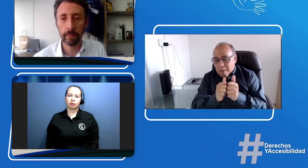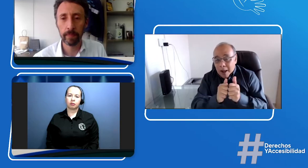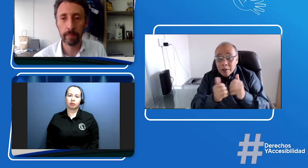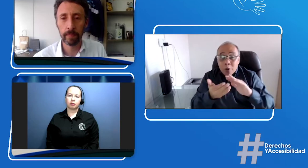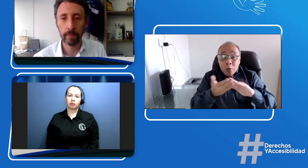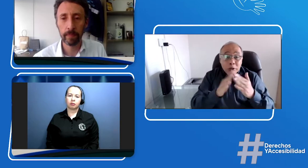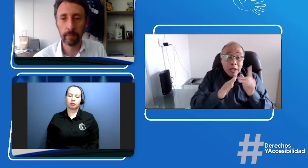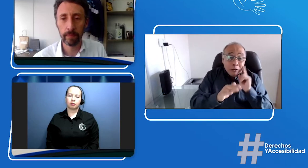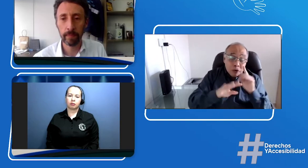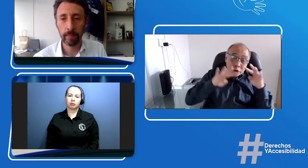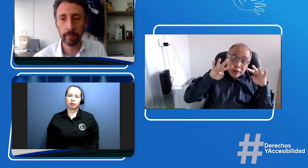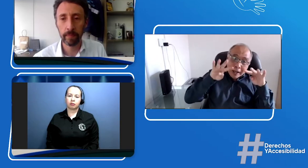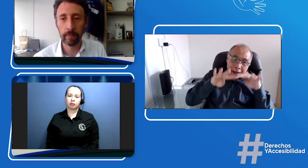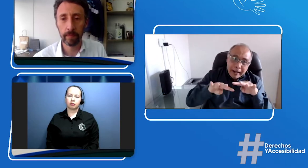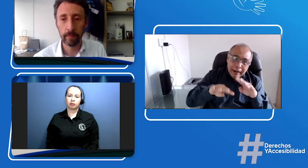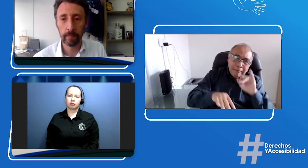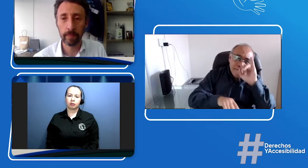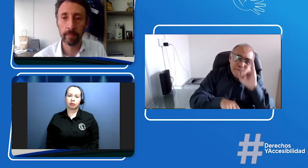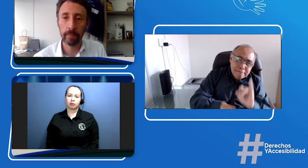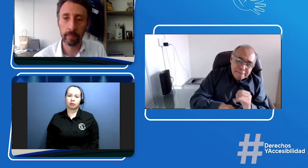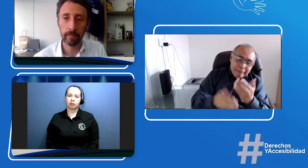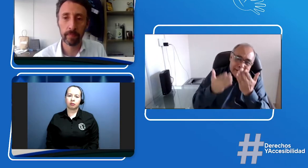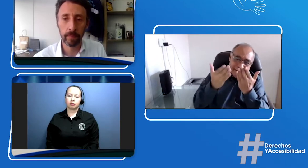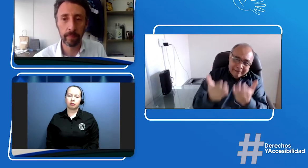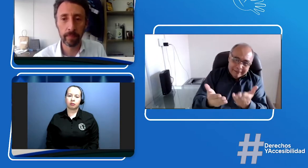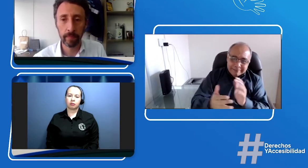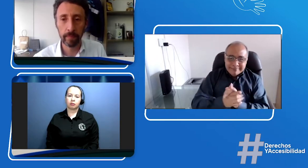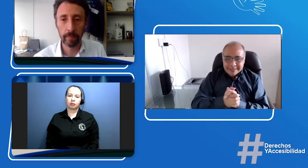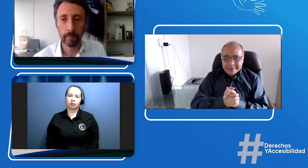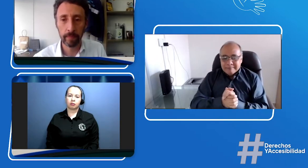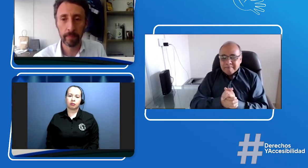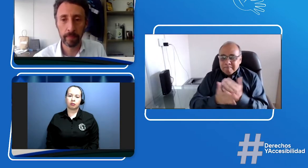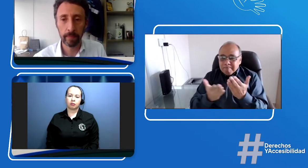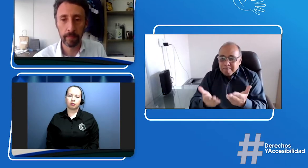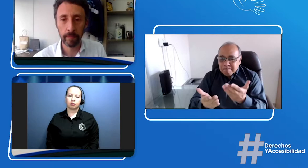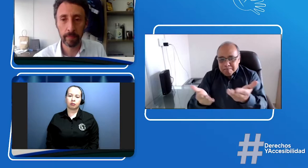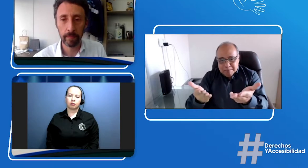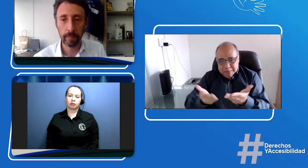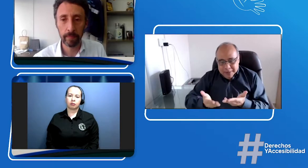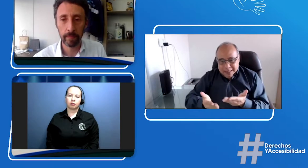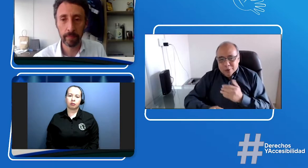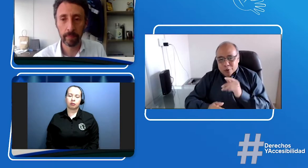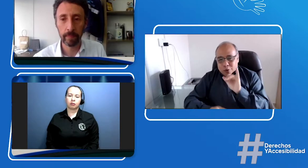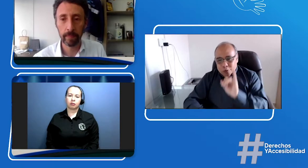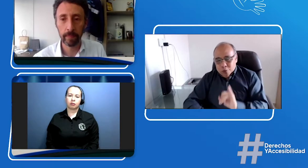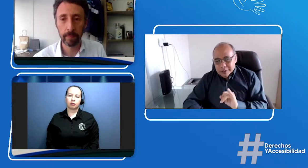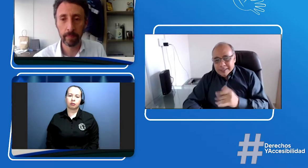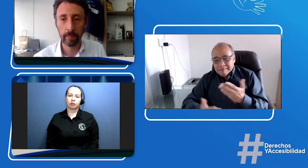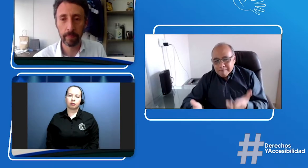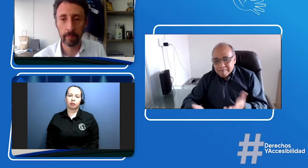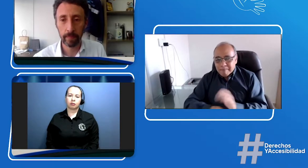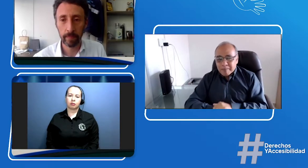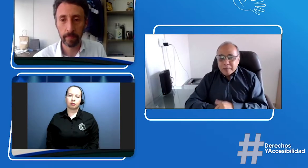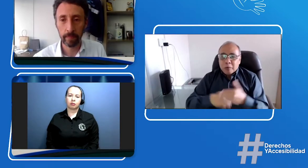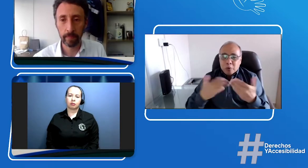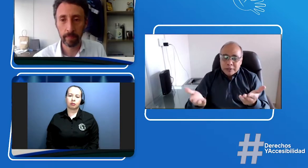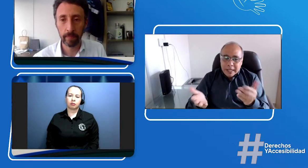C1, C2 y C3. Aprovechamos entonces su compañía también pues para saludarlo y que la comunidad sorda pueda